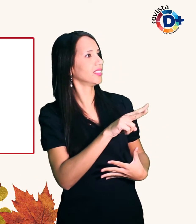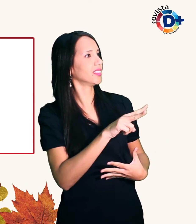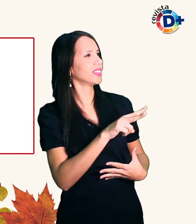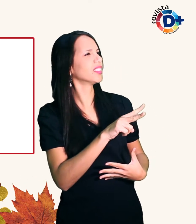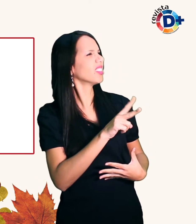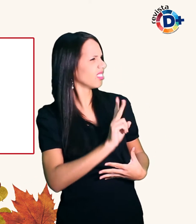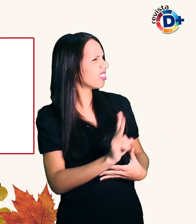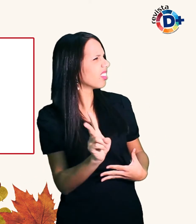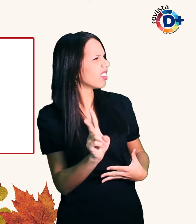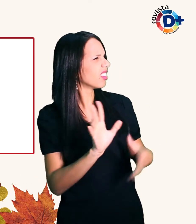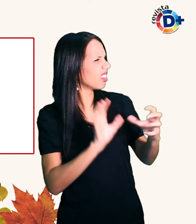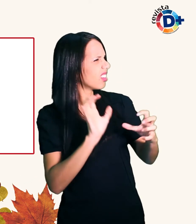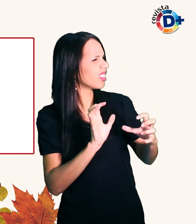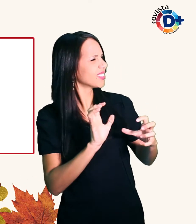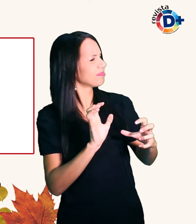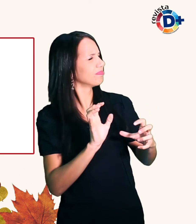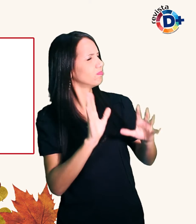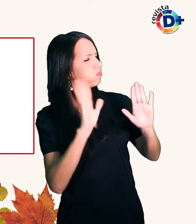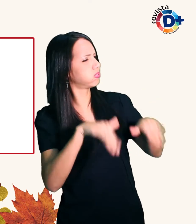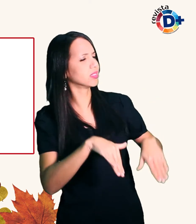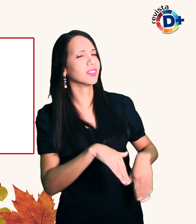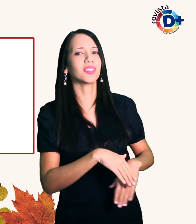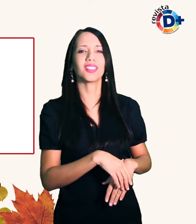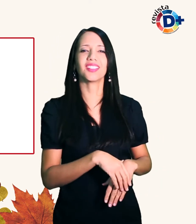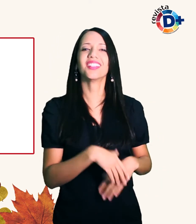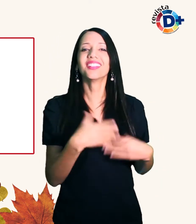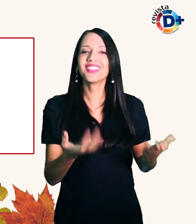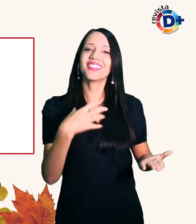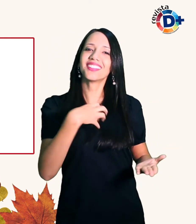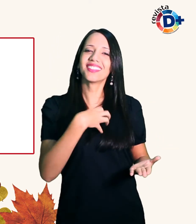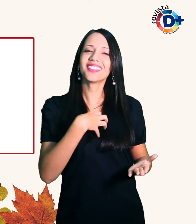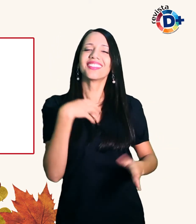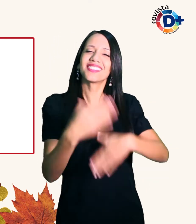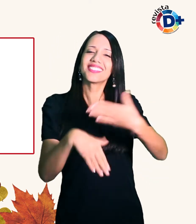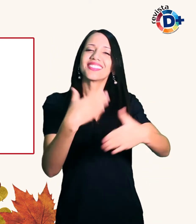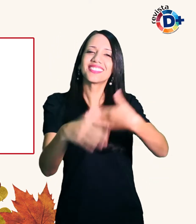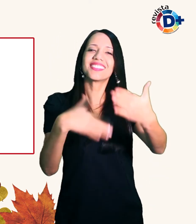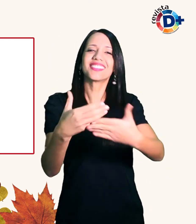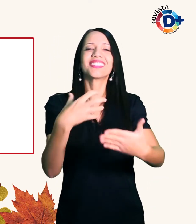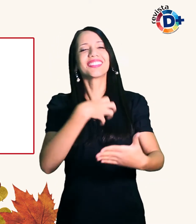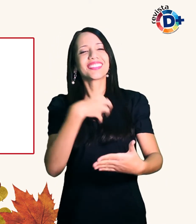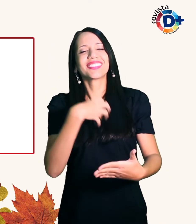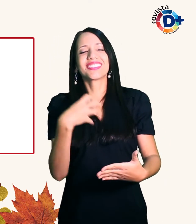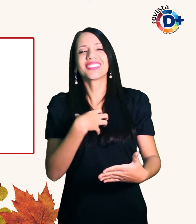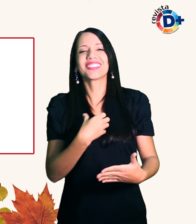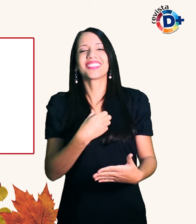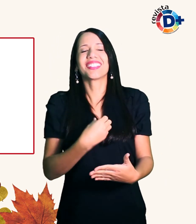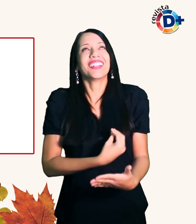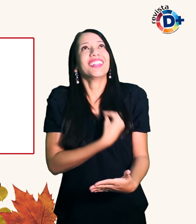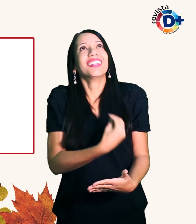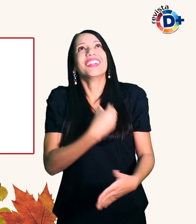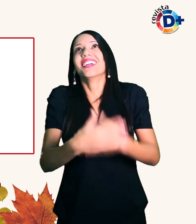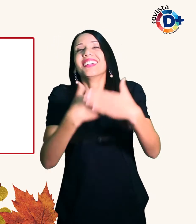continuar com aquilo Daí a gente vai criando recursos para viver 24 horas por dia juntos